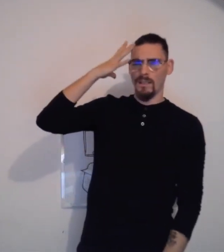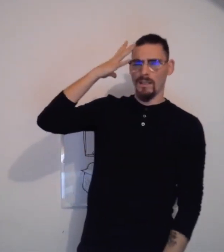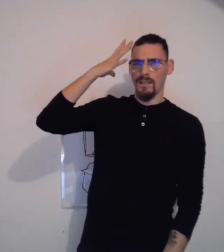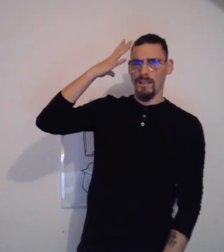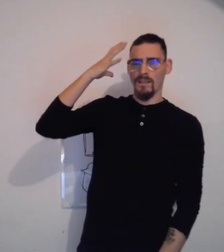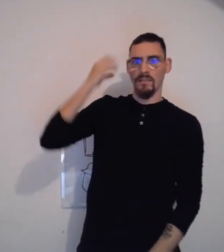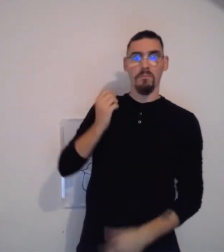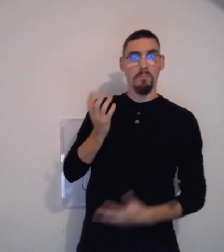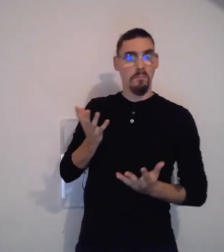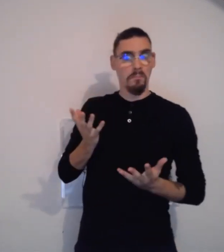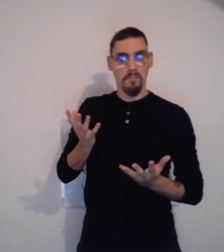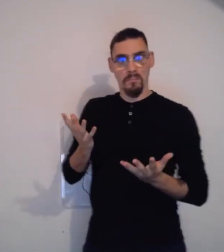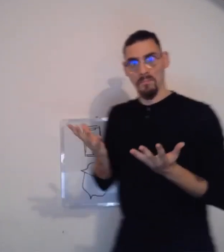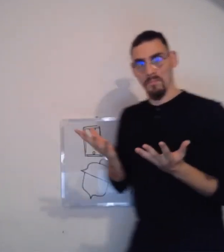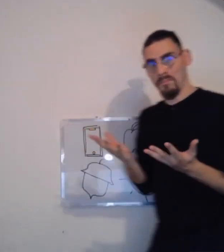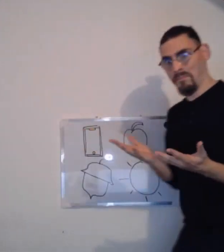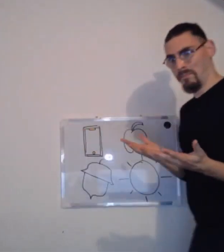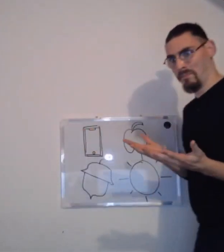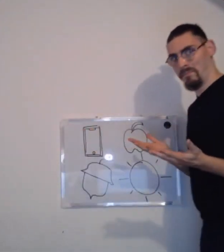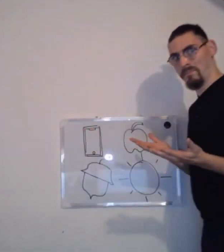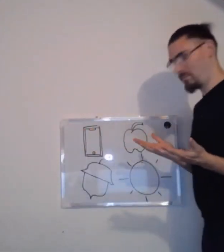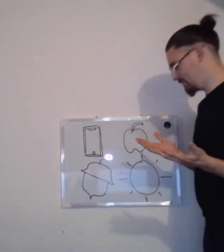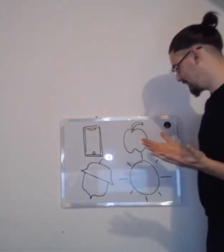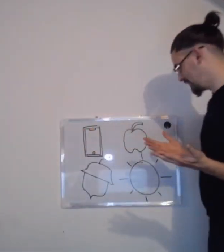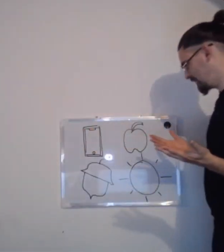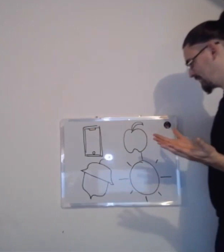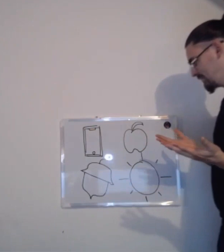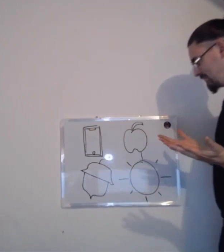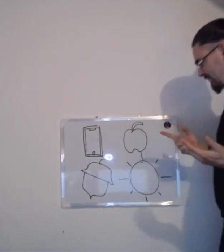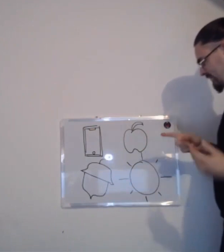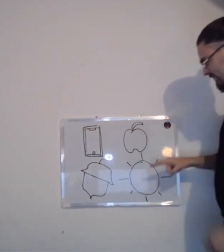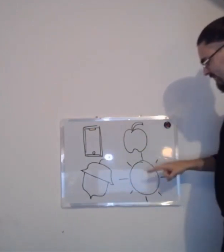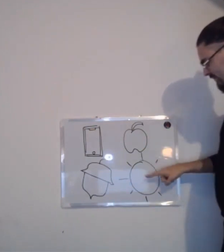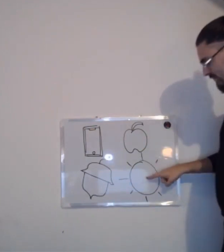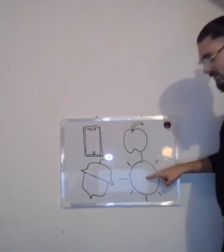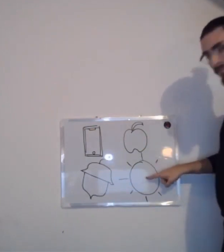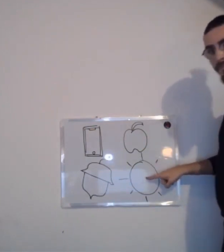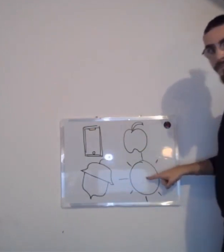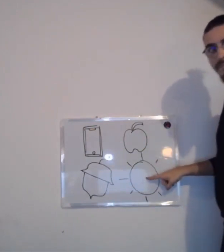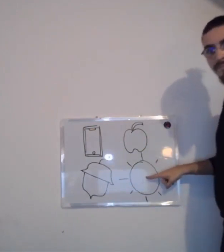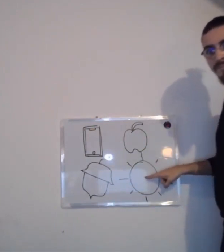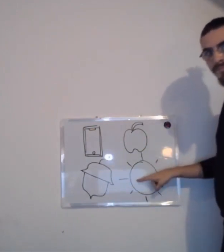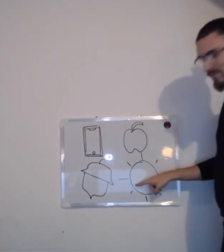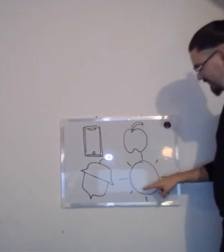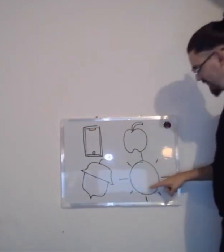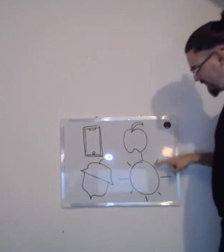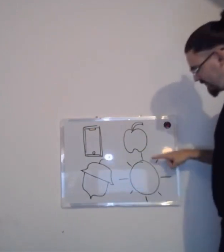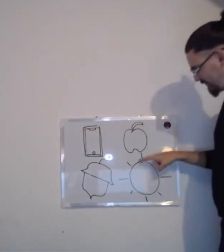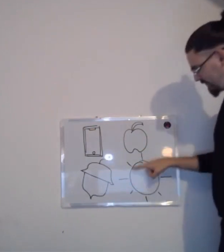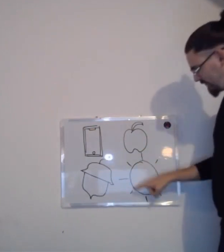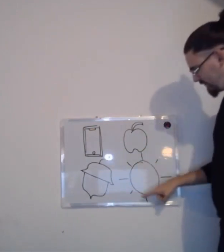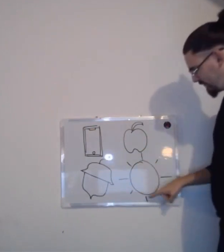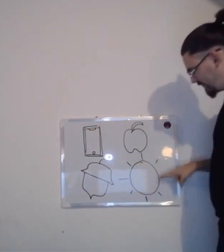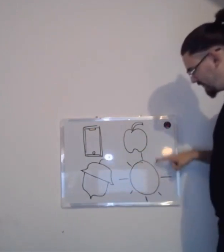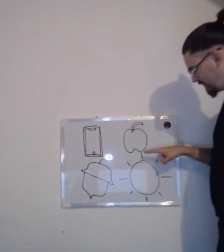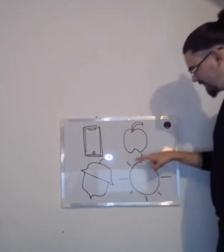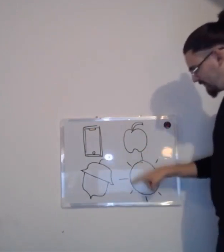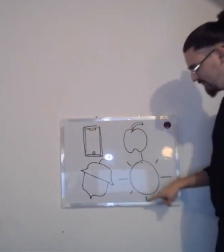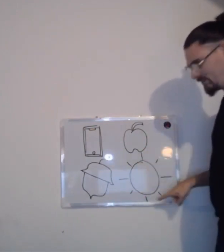On pense à la lumière, par exemple. Vous voyez une lumière qui vient du haut. Eh bien, ça